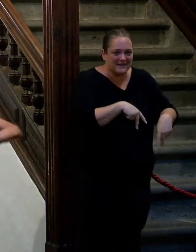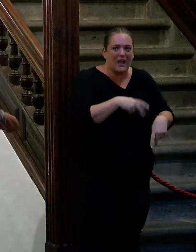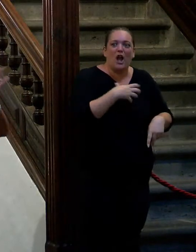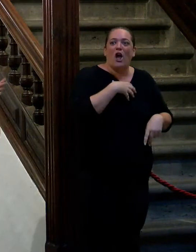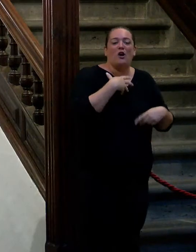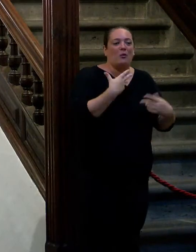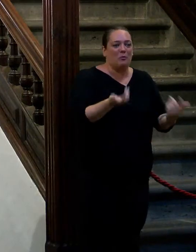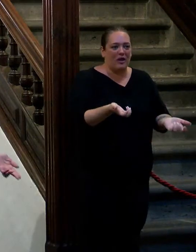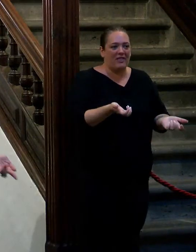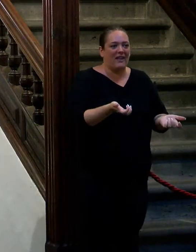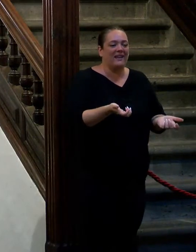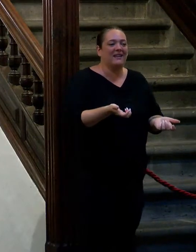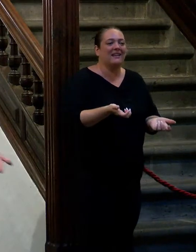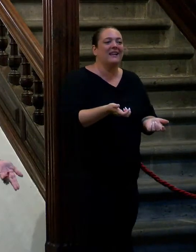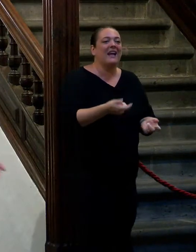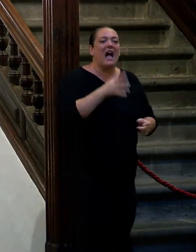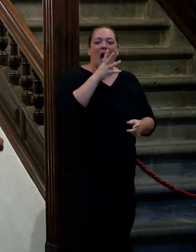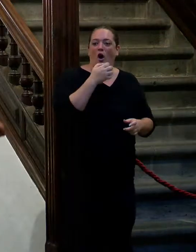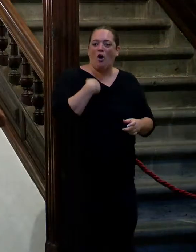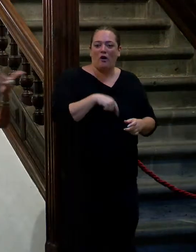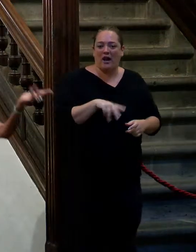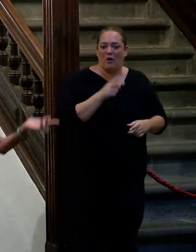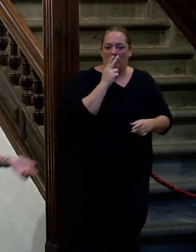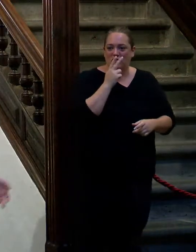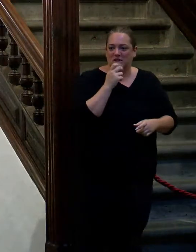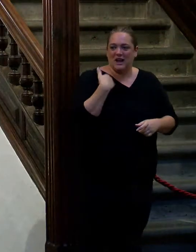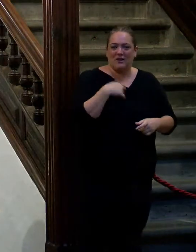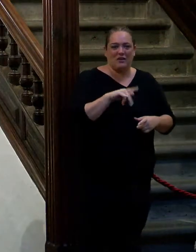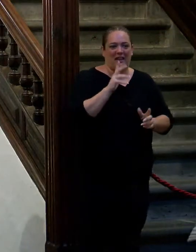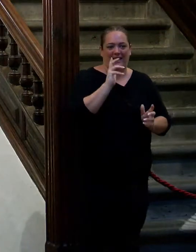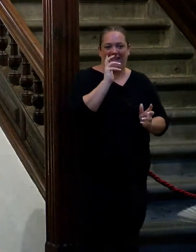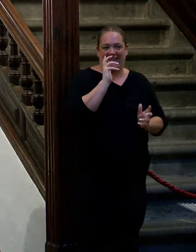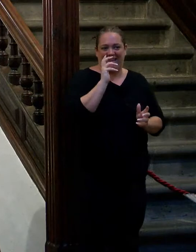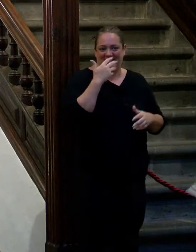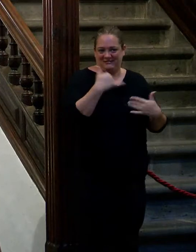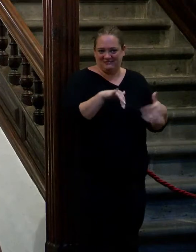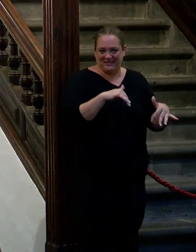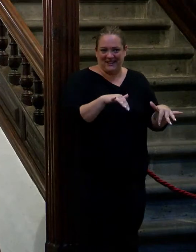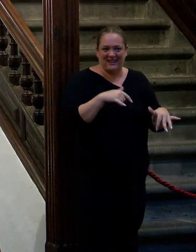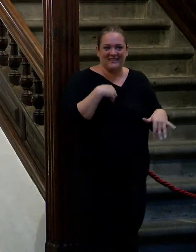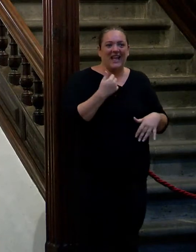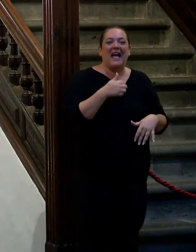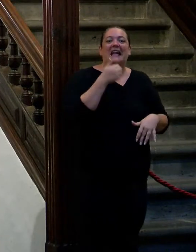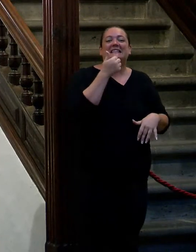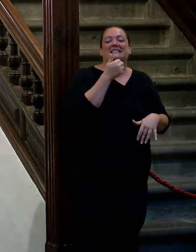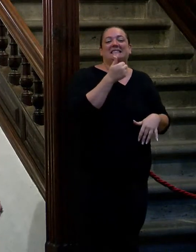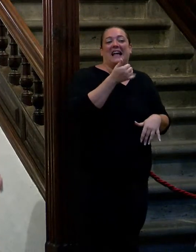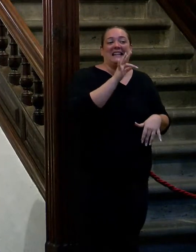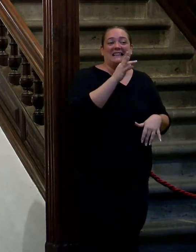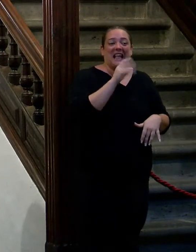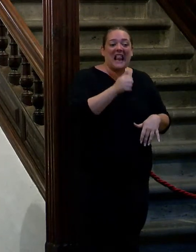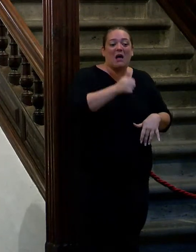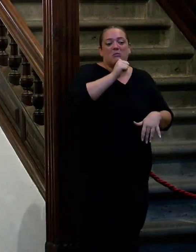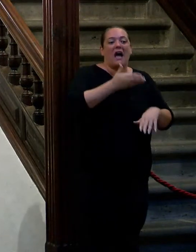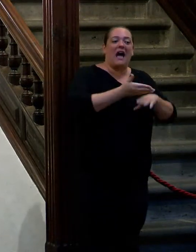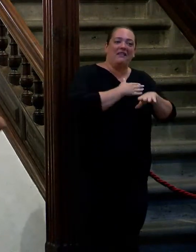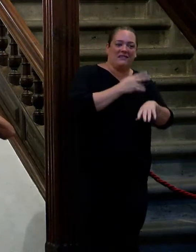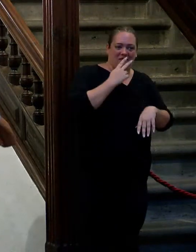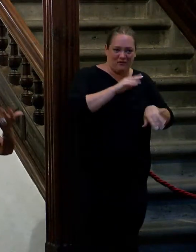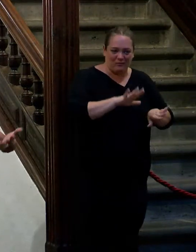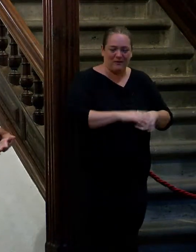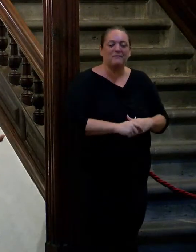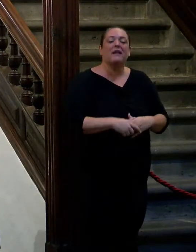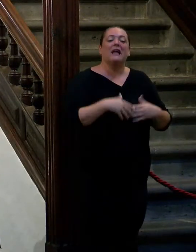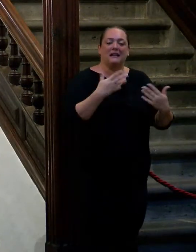fumar llevo ya vamos ahora mismo voy a con un cigarro aquí mismo voy a formar un escándalo antes de tomarme el tequila el licor la queda menos entonces